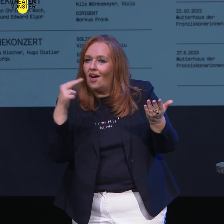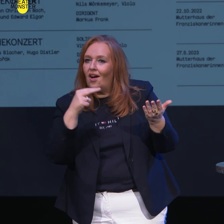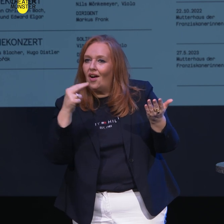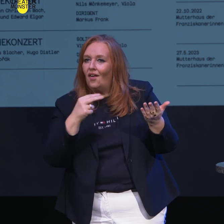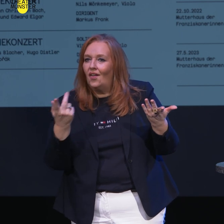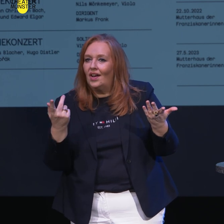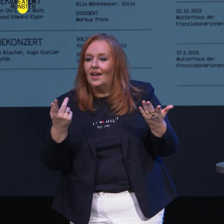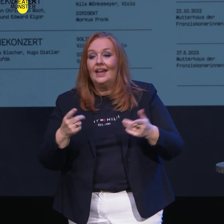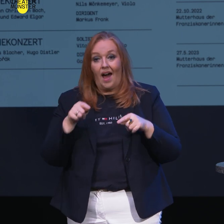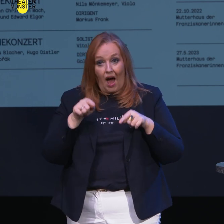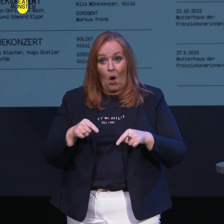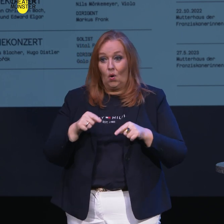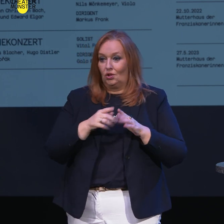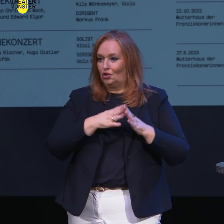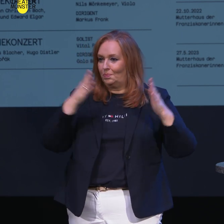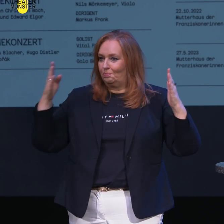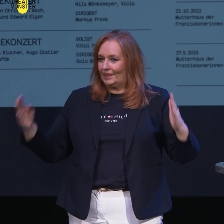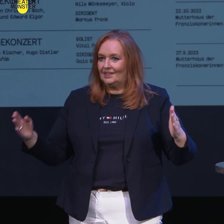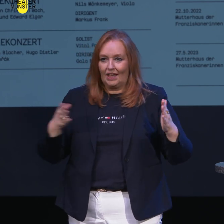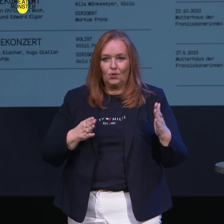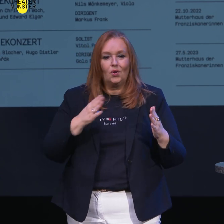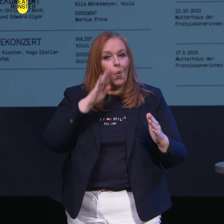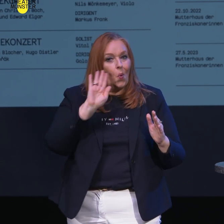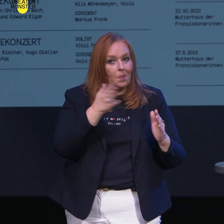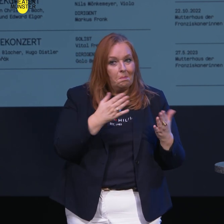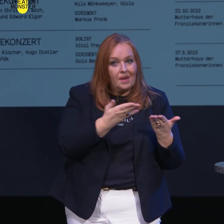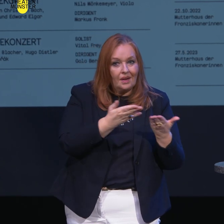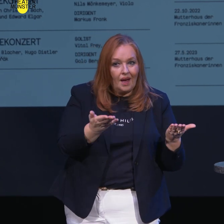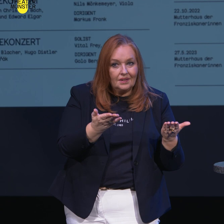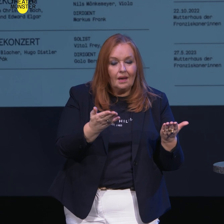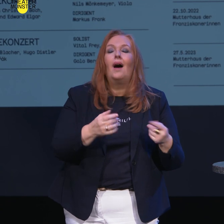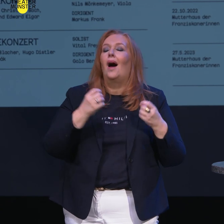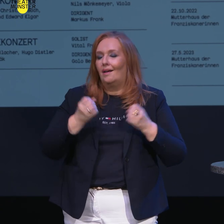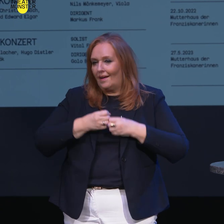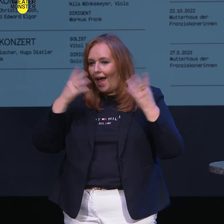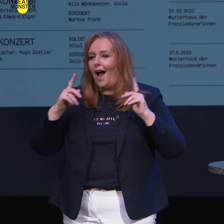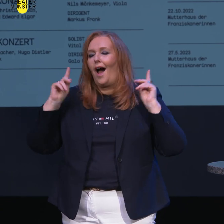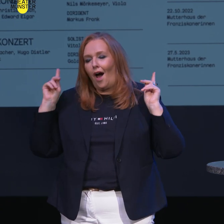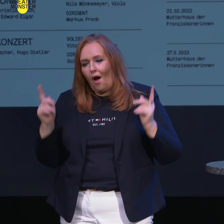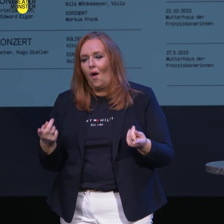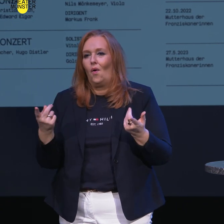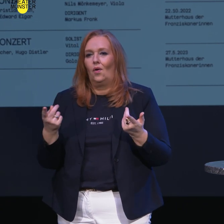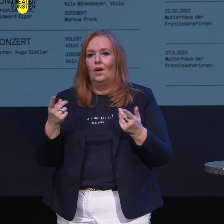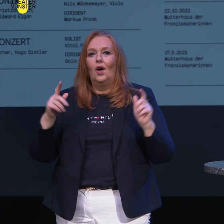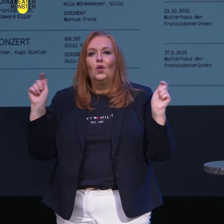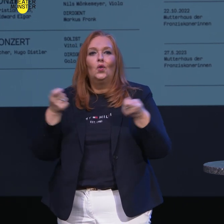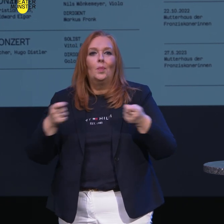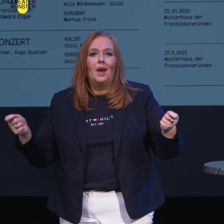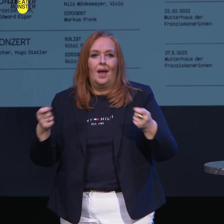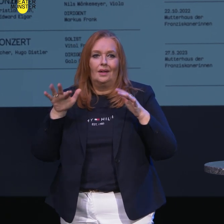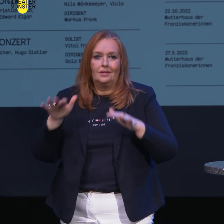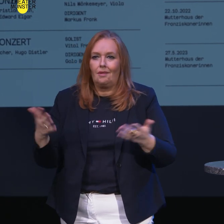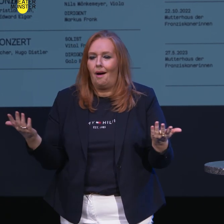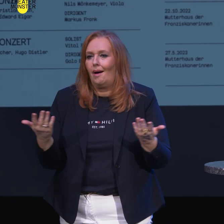Auch das wird uns über die Spielzeit hinweg begleiten, das Unbekannte, aber natürlich werden wir auch Jubiläen zu würdigen